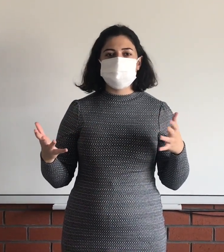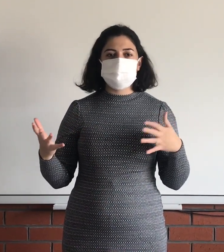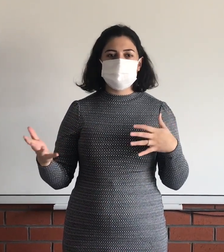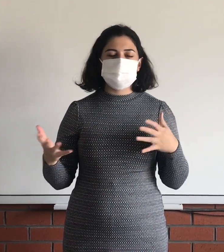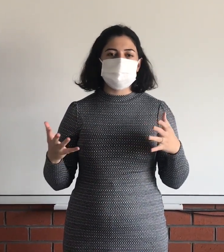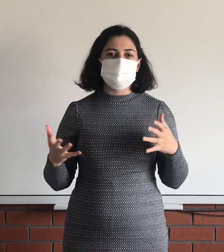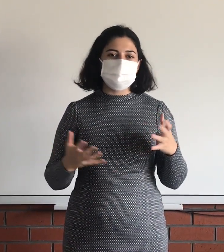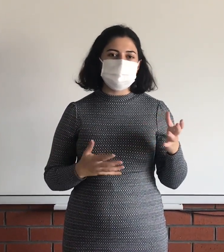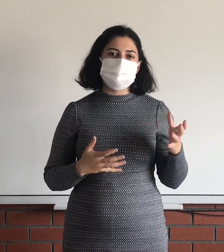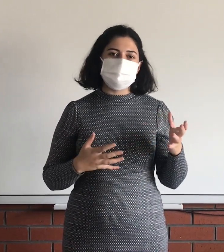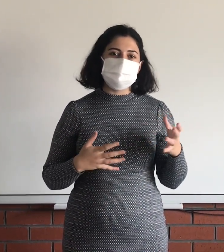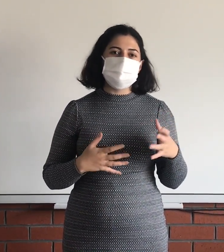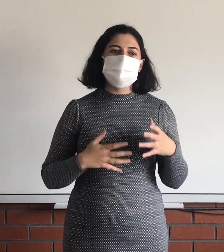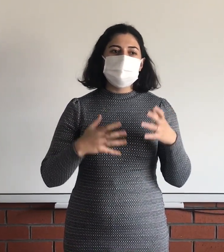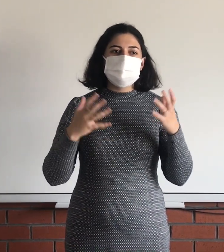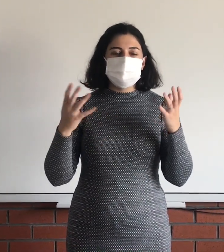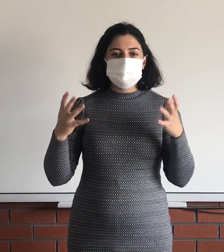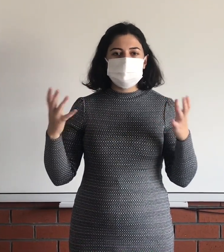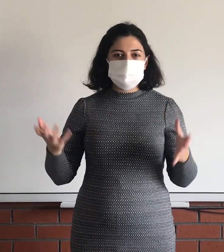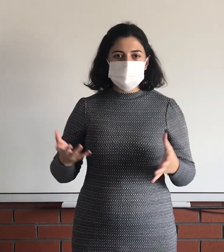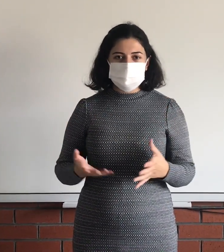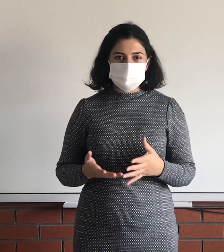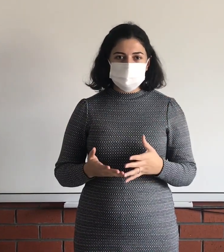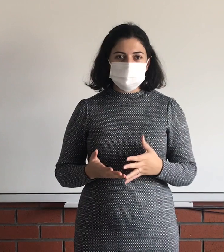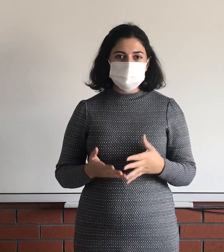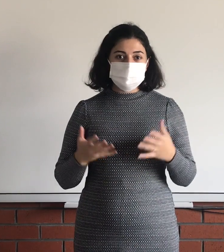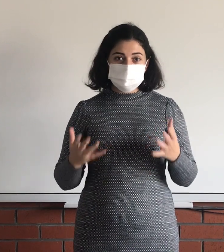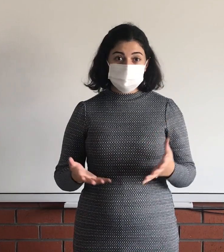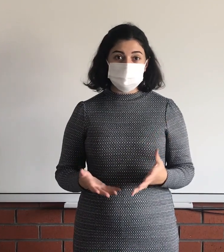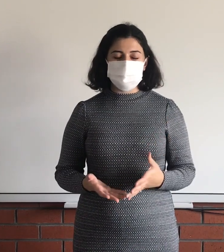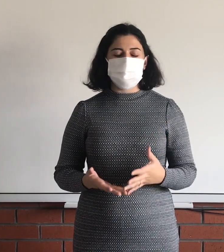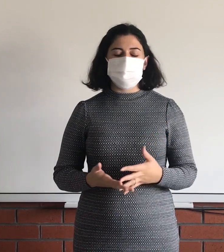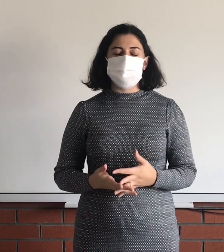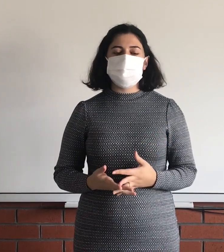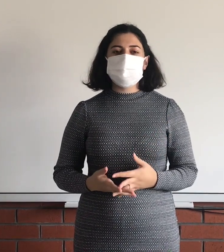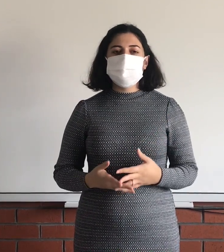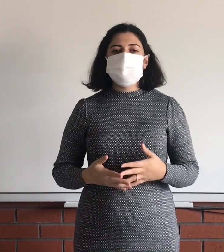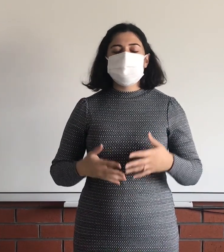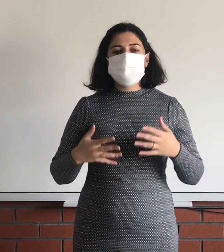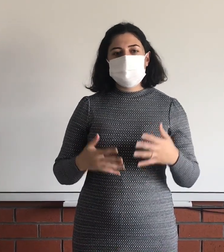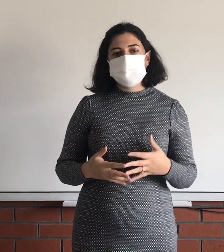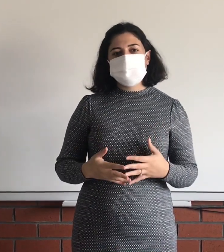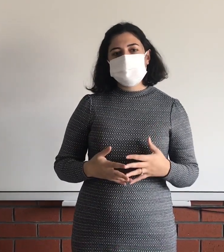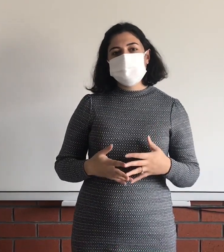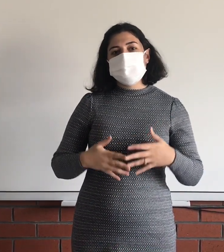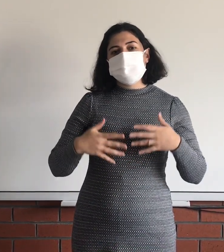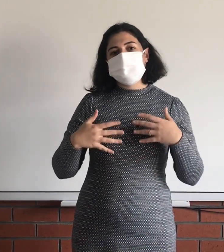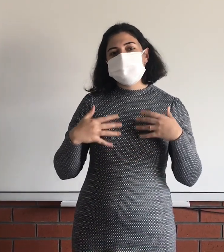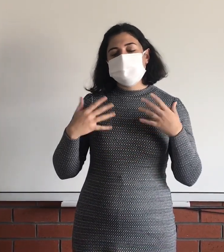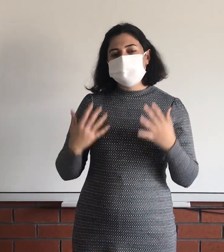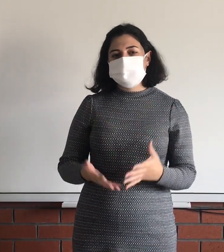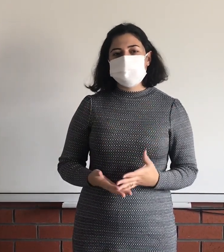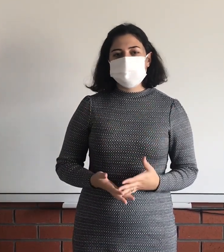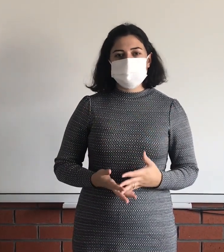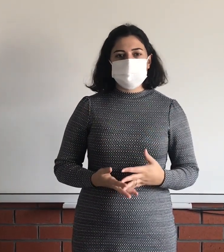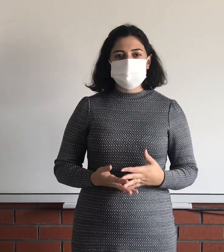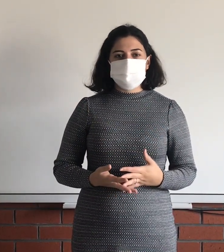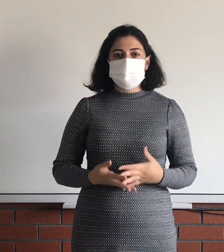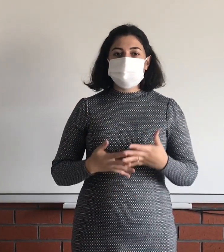çeşitli yerleri ülkemizde görüp gözlemlemiştik. Bulmaca oyunu öğrenmiştik. Şimdi bu hafta sizin ailenizle birlikte yapacağınız bir